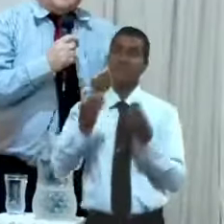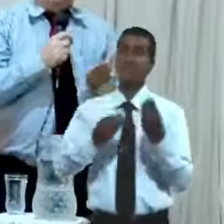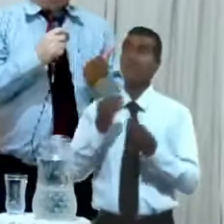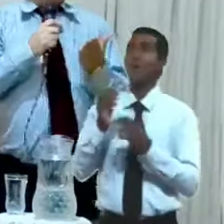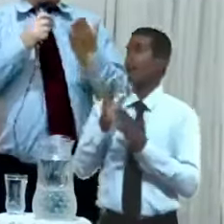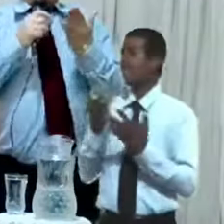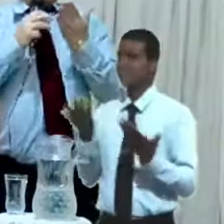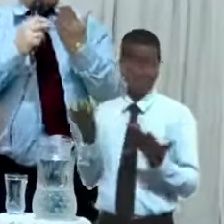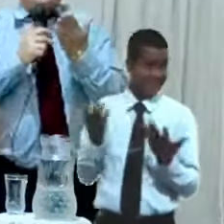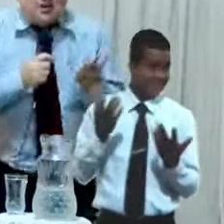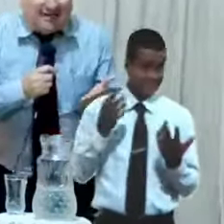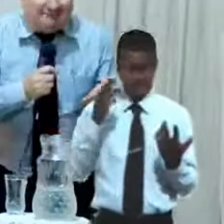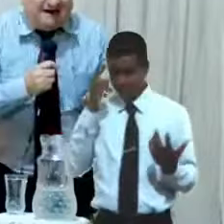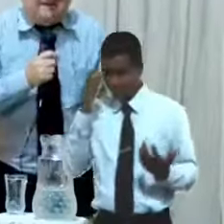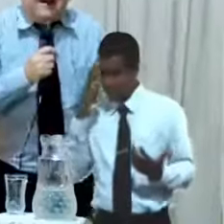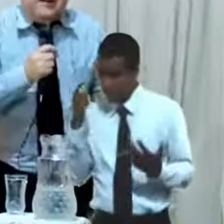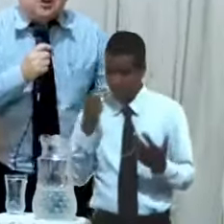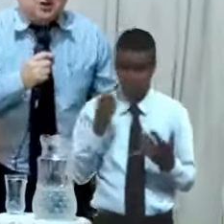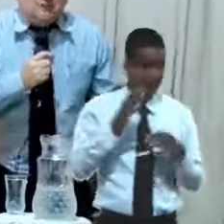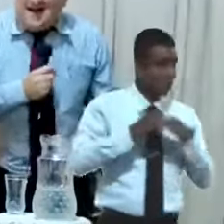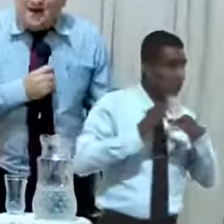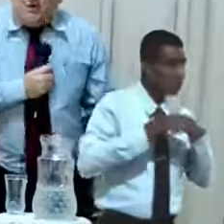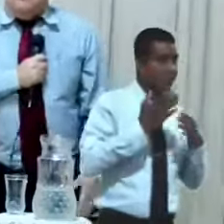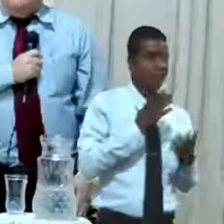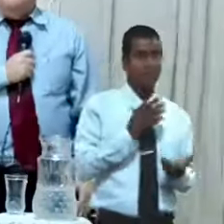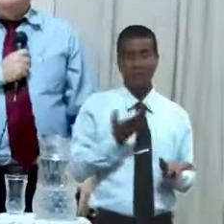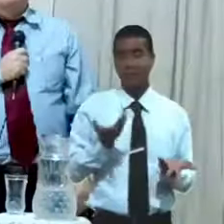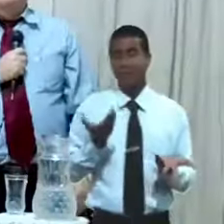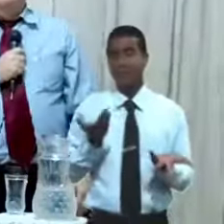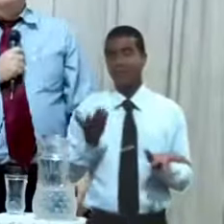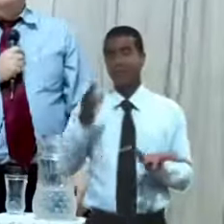buscaron razones para haber hecho lo malo.